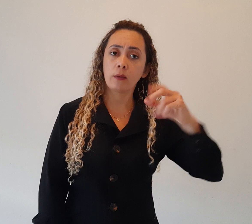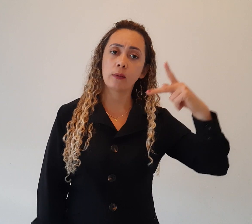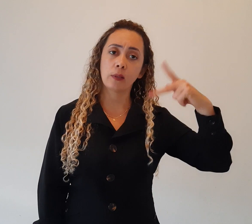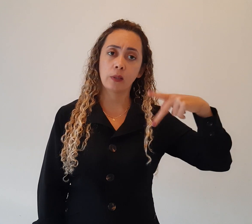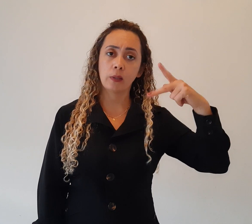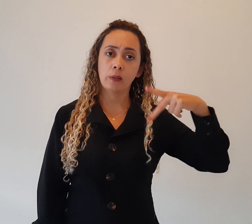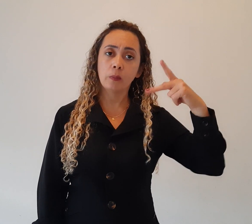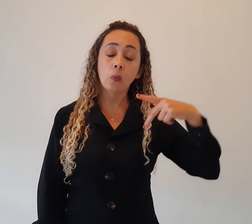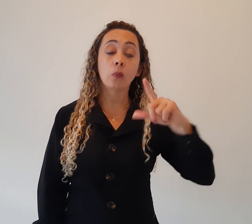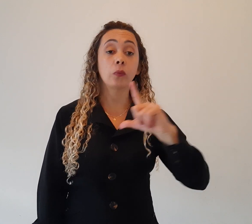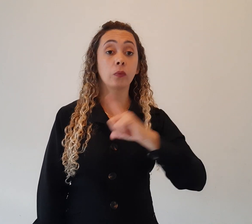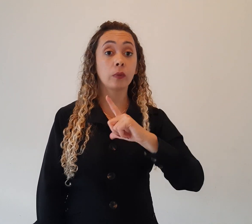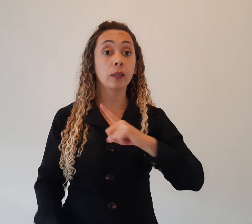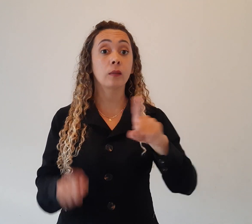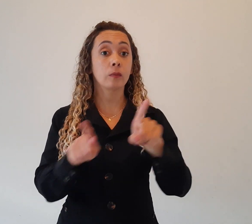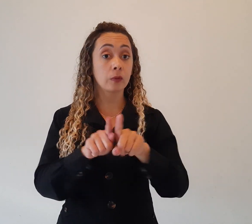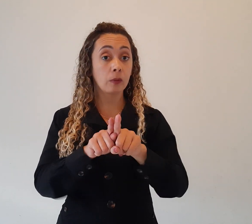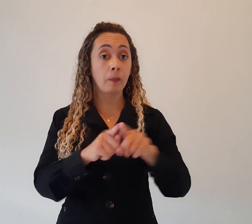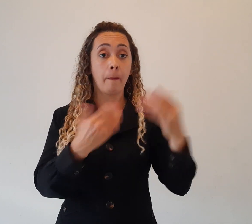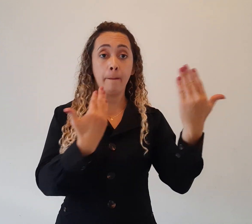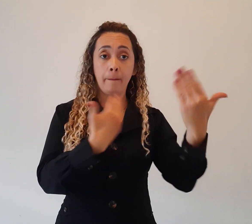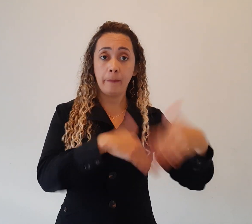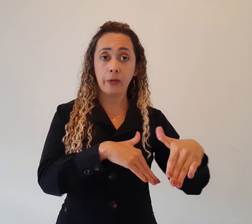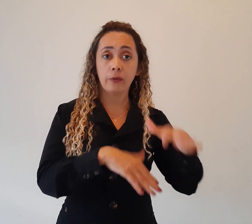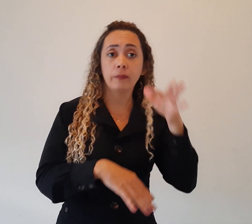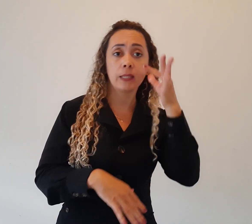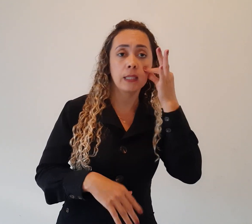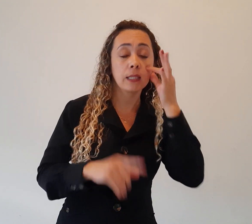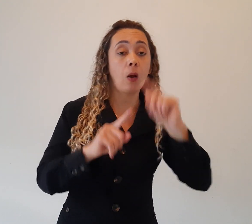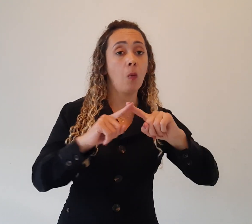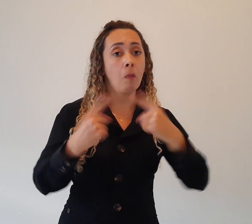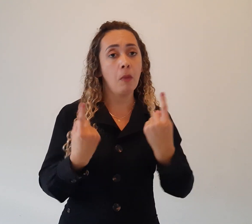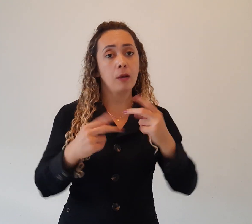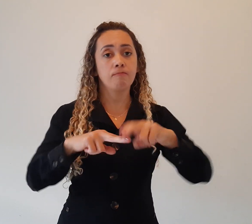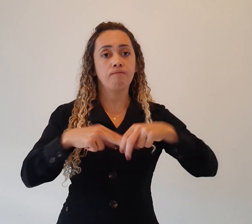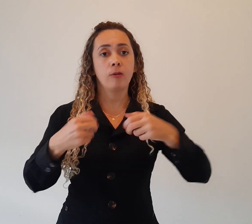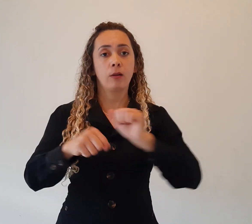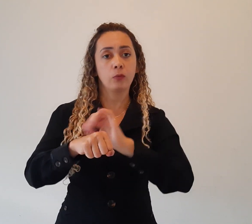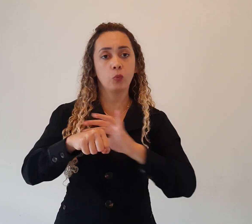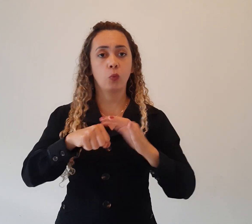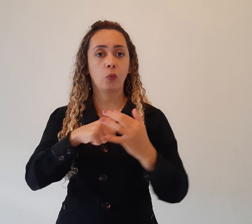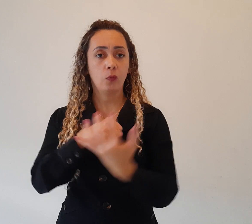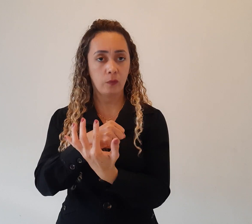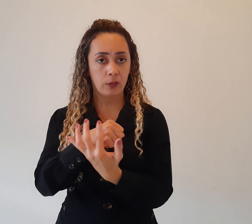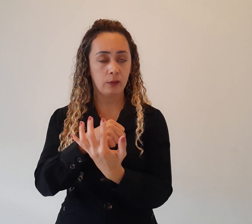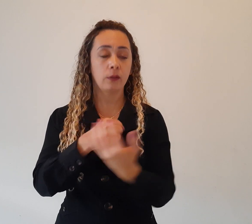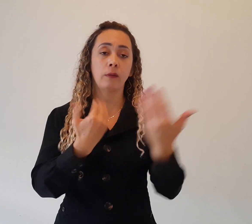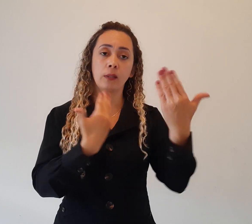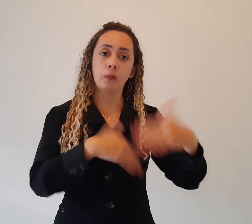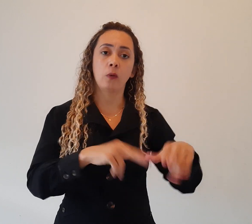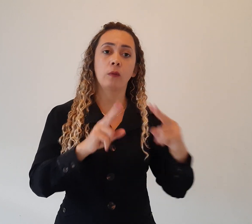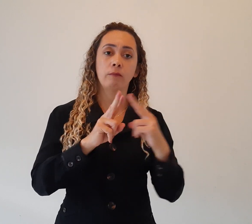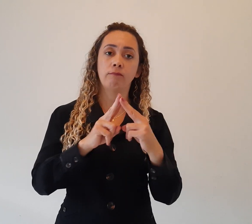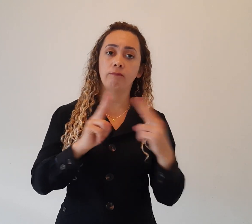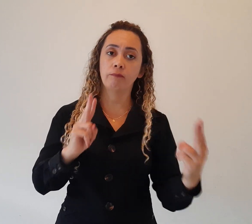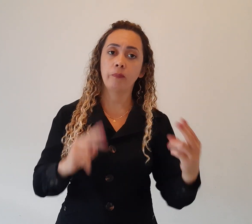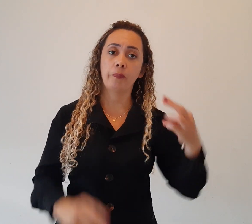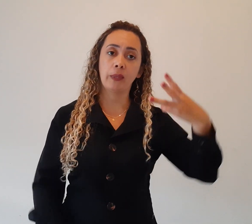Teremos a avaliação presencial, que na convite não vai ser presencial, e soma um valor de 30 pontos, vai ser